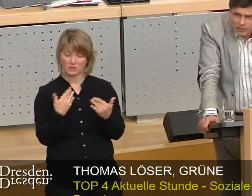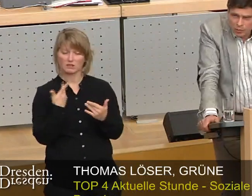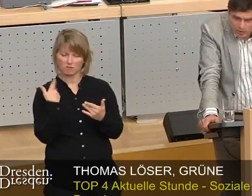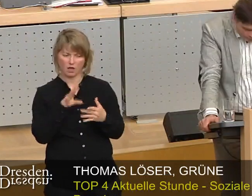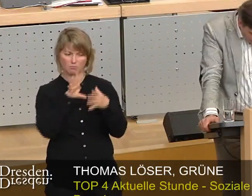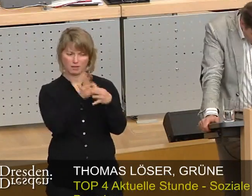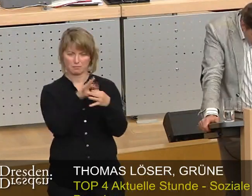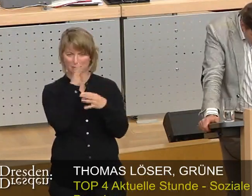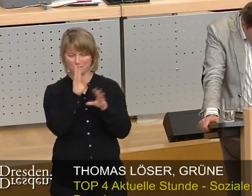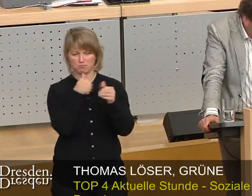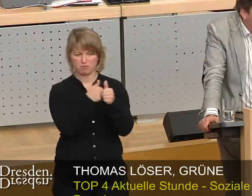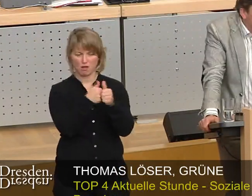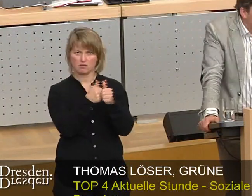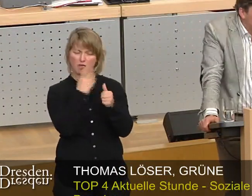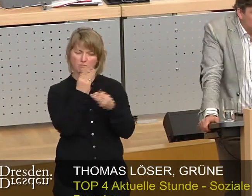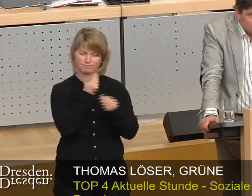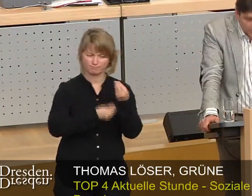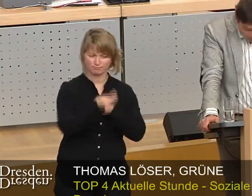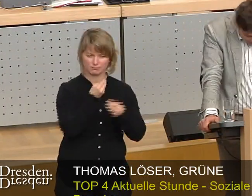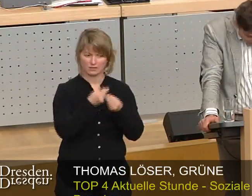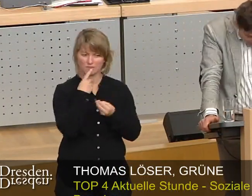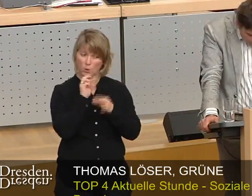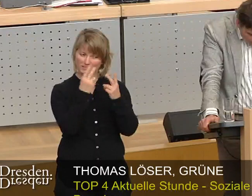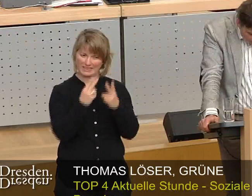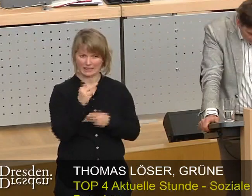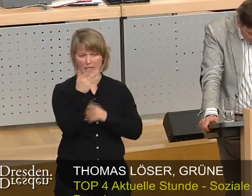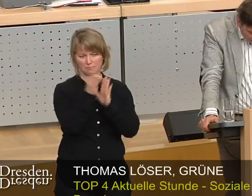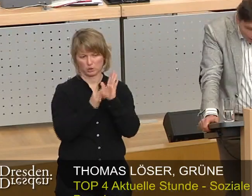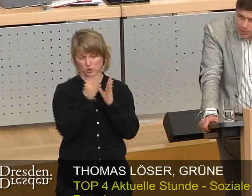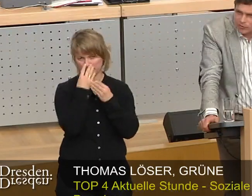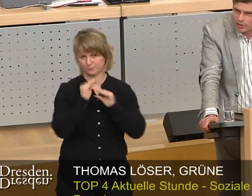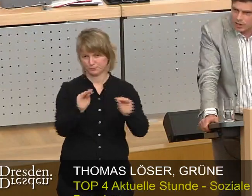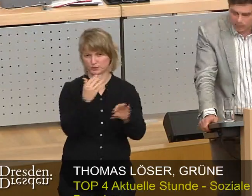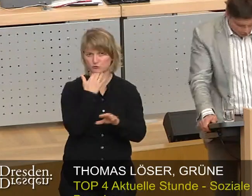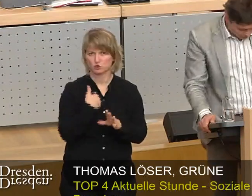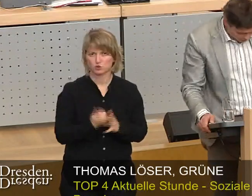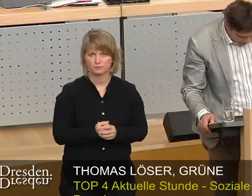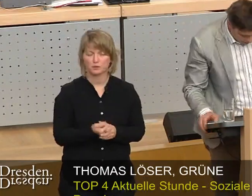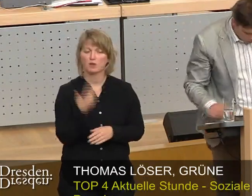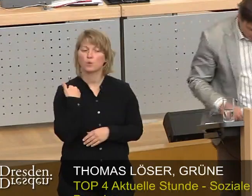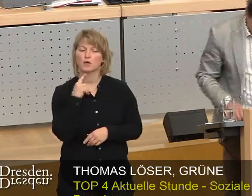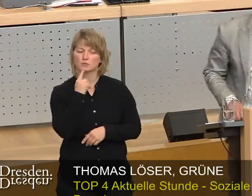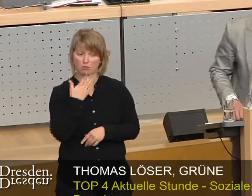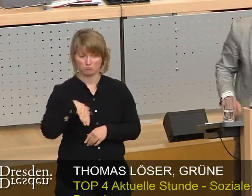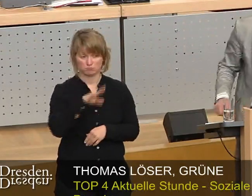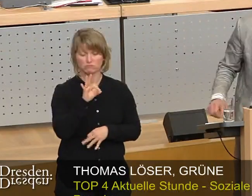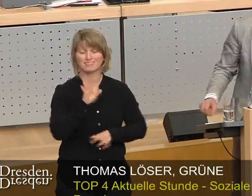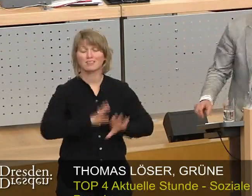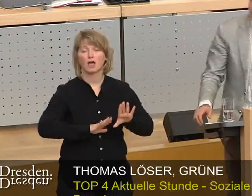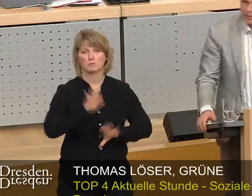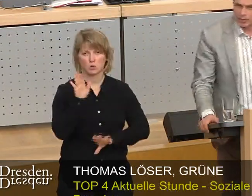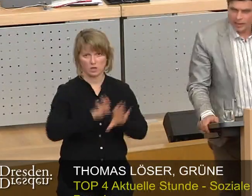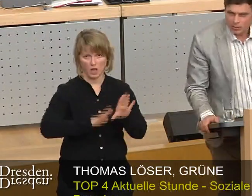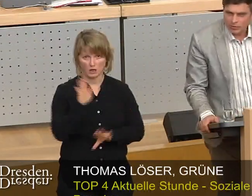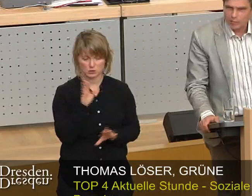sehr viele Punkte vorgebracht, von denen ich Ihnen die drei wichtigsten jetzt nochmal kurz nennen möchte. Ich habe vorhin gesagt, wir verstehen uns als demokratisch. Und ich sage